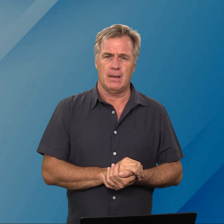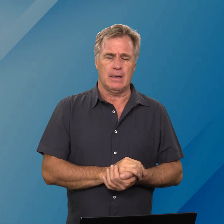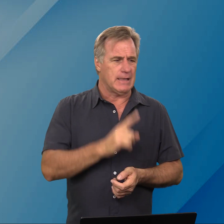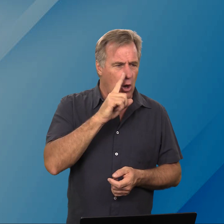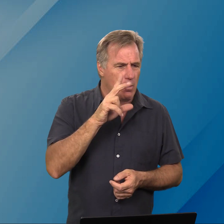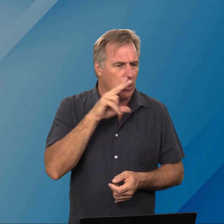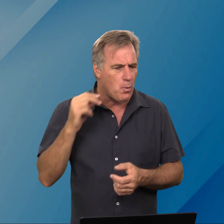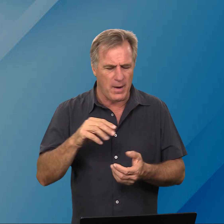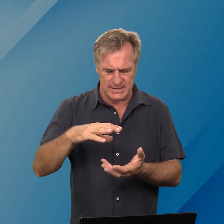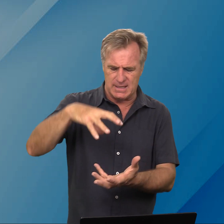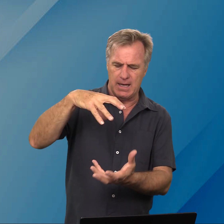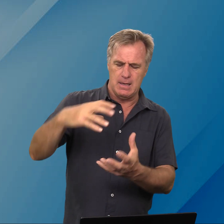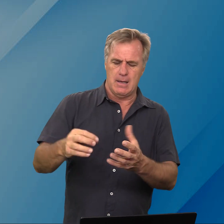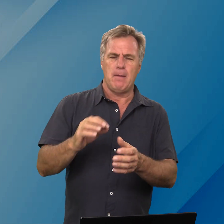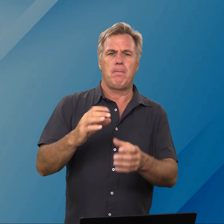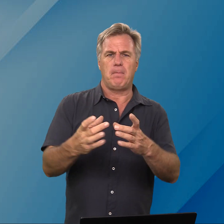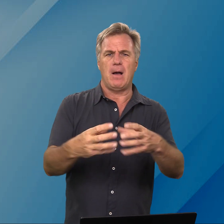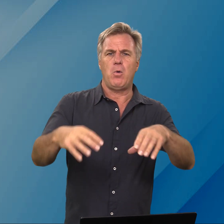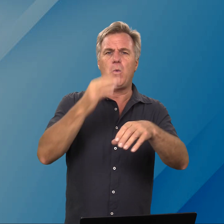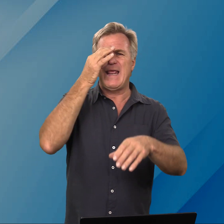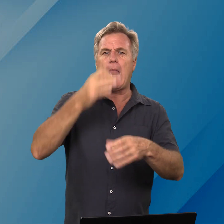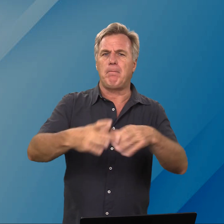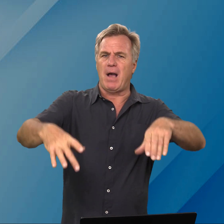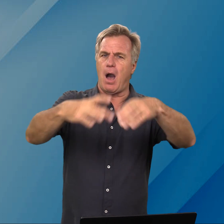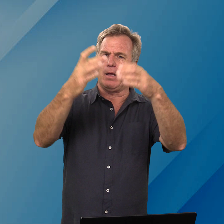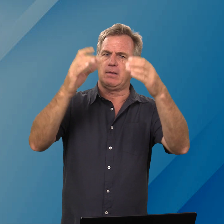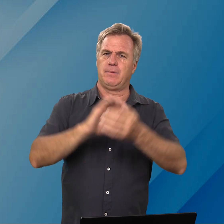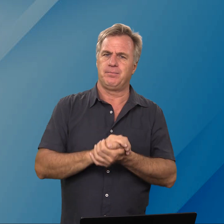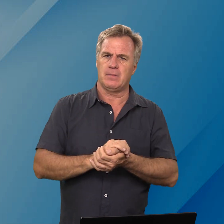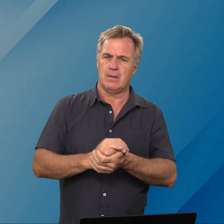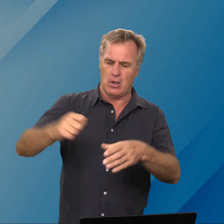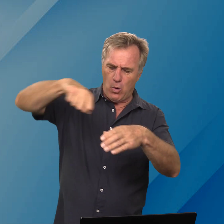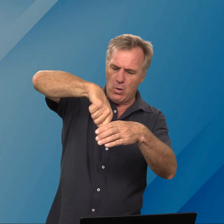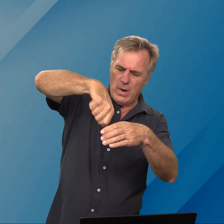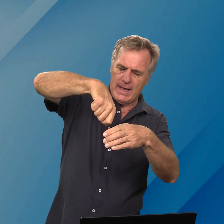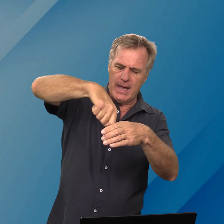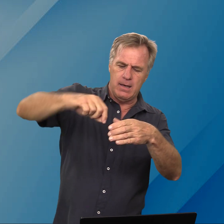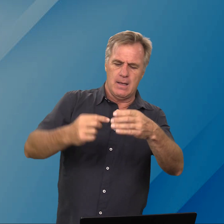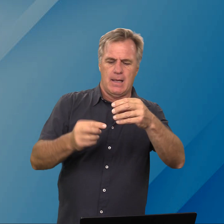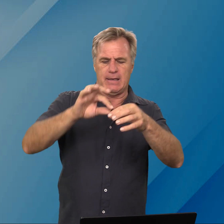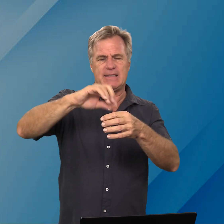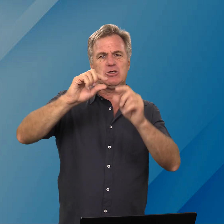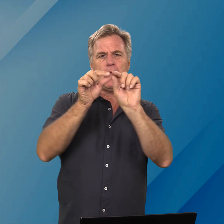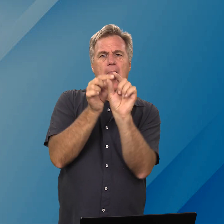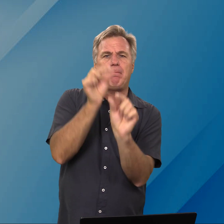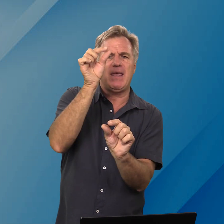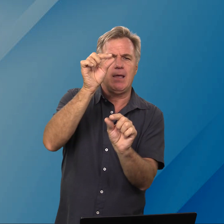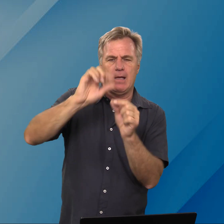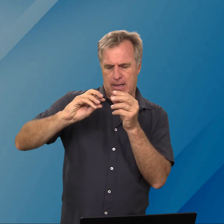en dan oma en opa het soke olielampe gehad jy gooi olie in en dan het hy so lapie en